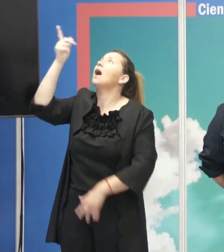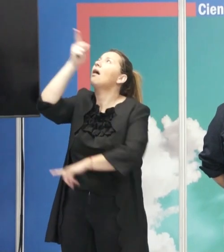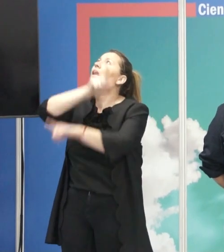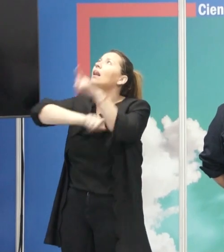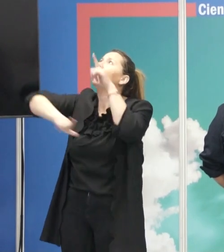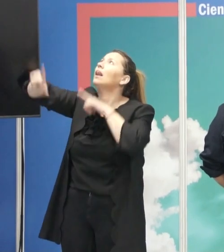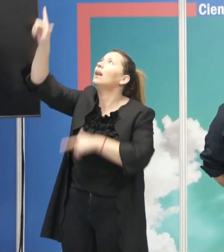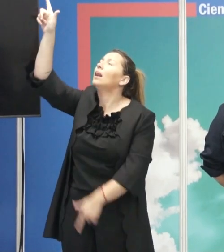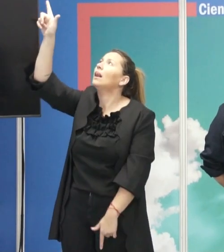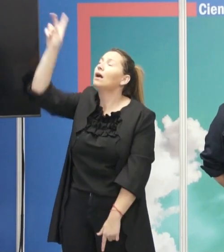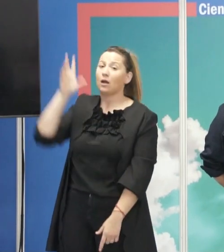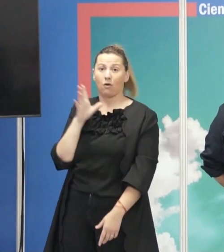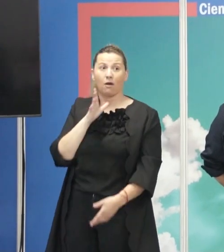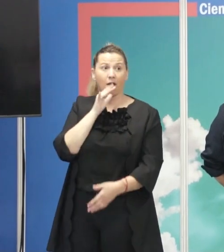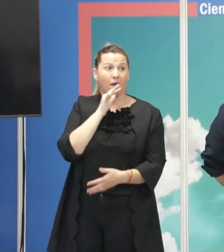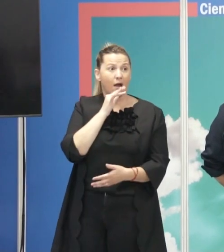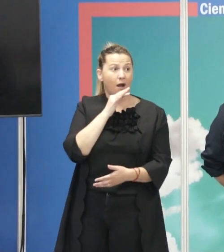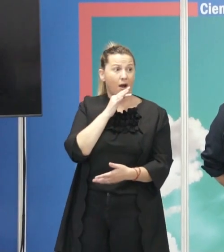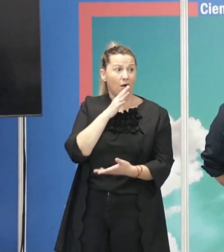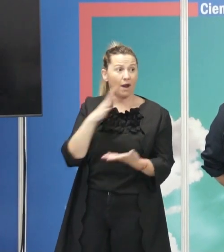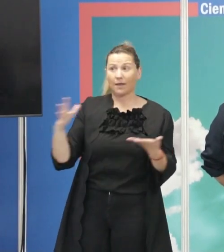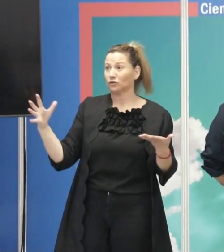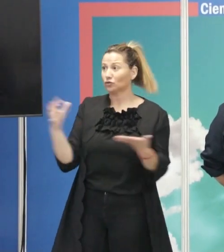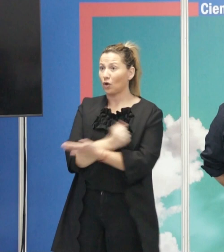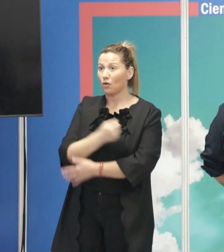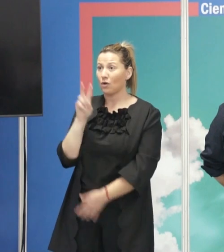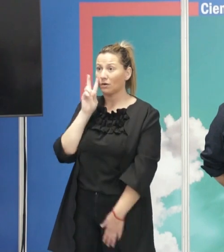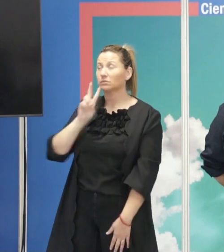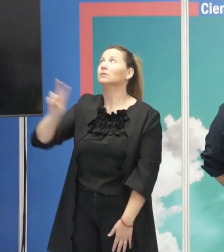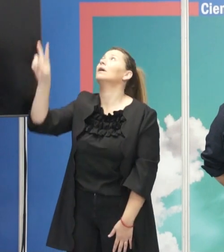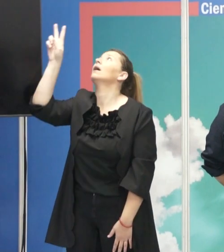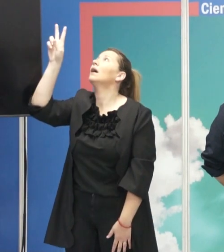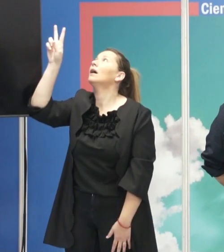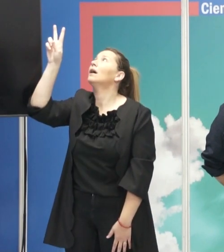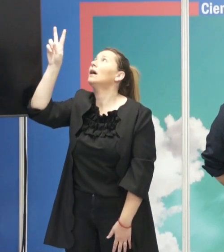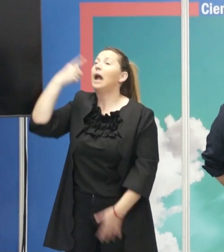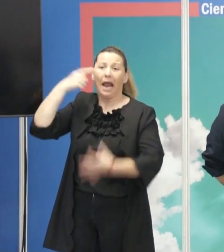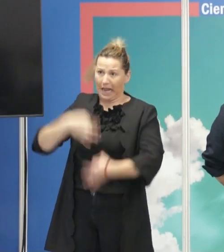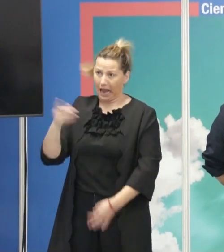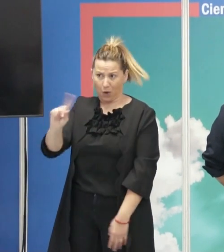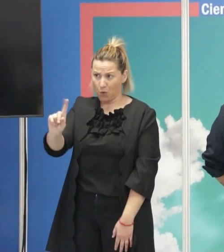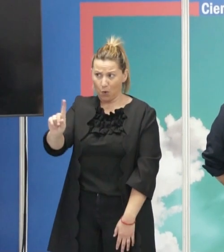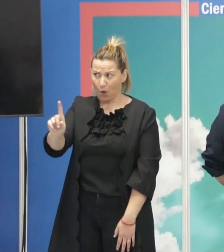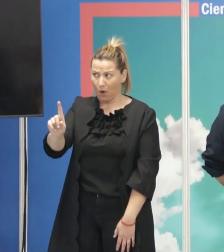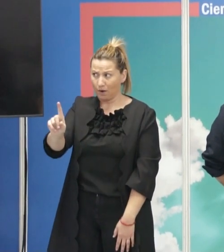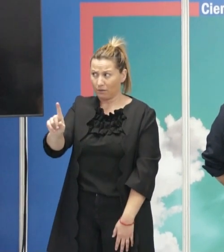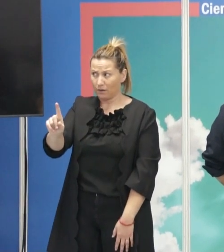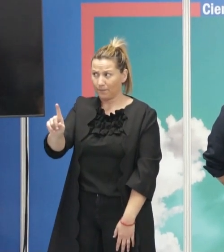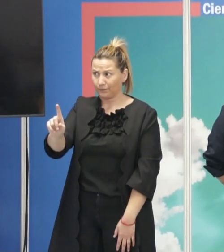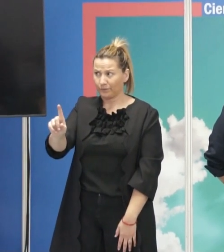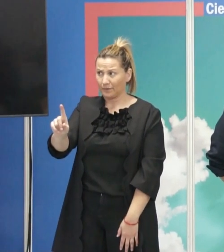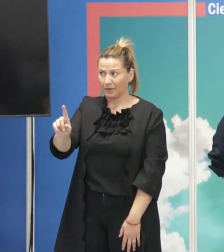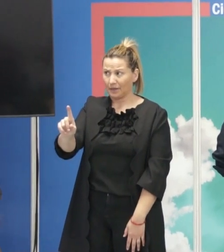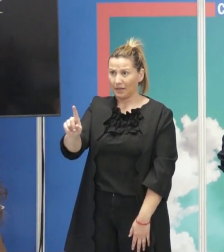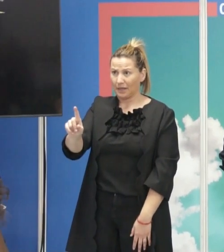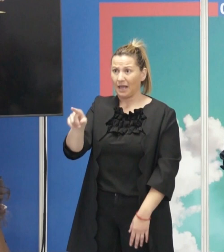imagen que estamos detectando ahora mismo de la mayoría de todos los objetos astronómicos no es la que tiene en este momento, sino que es una estampa de la que tenía